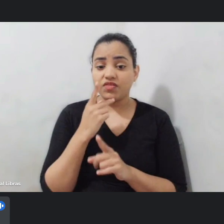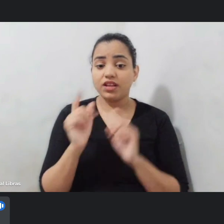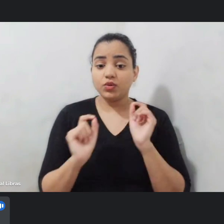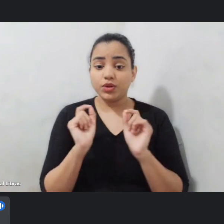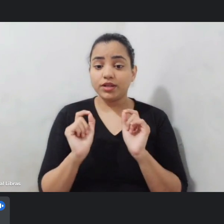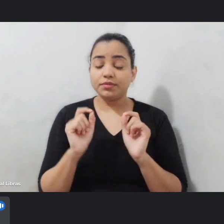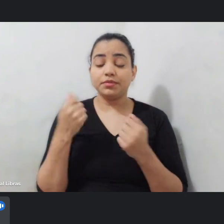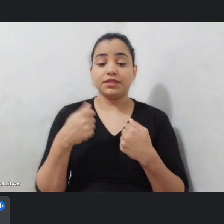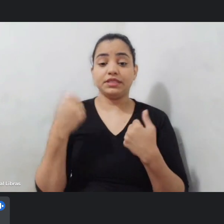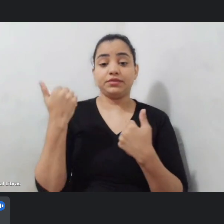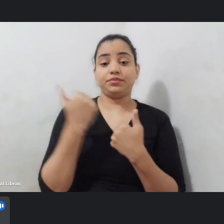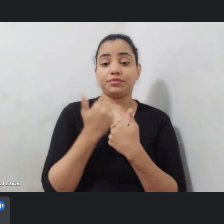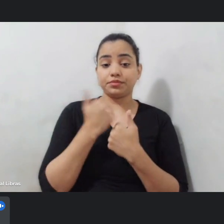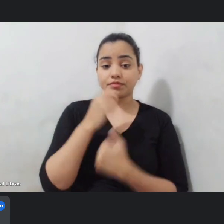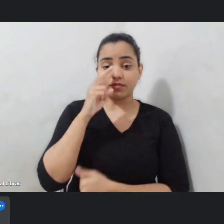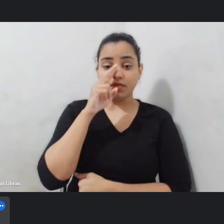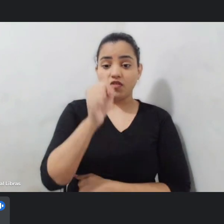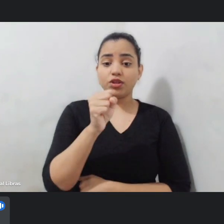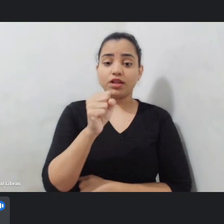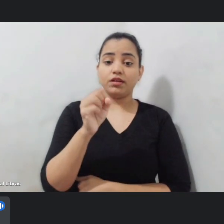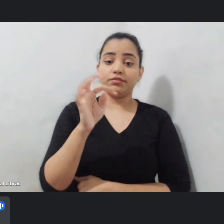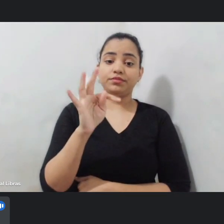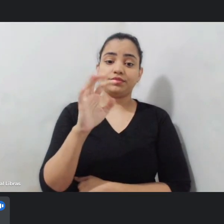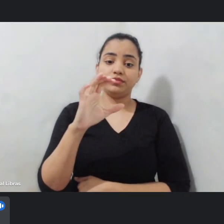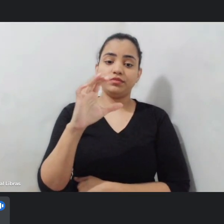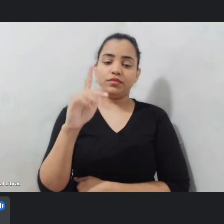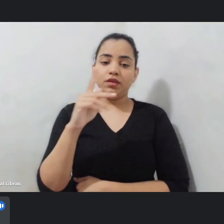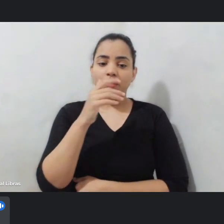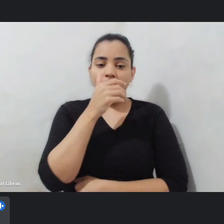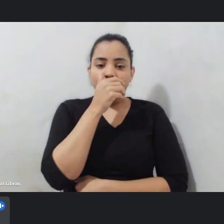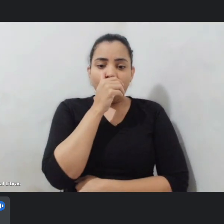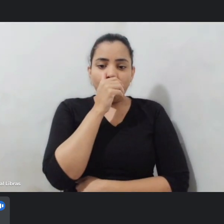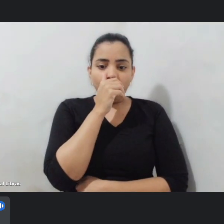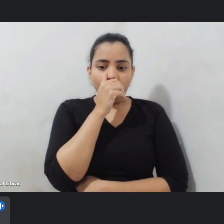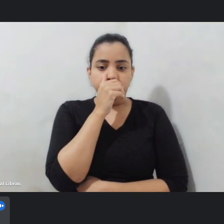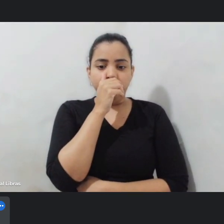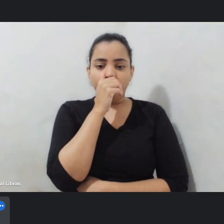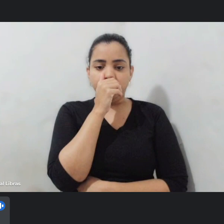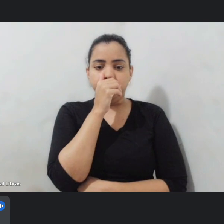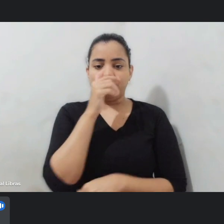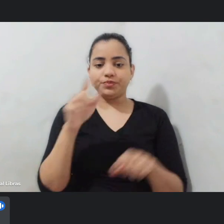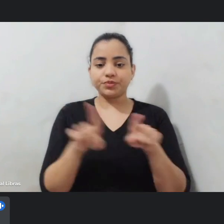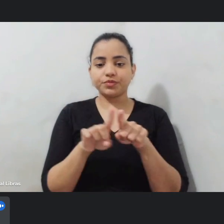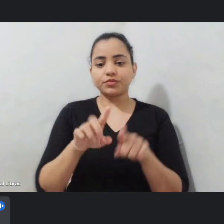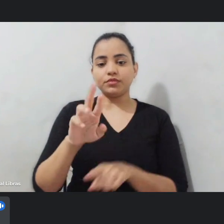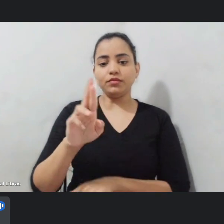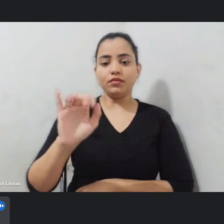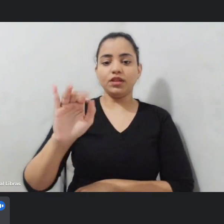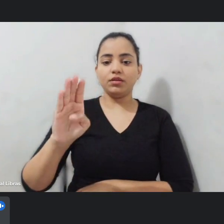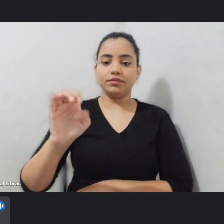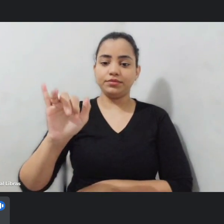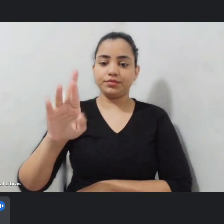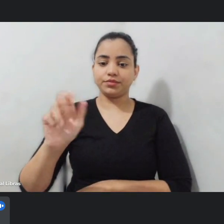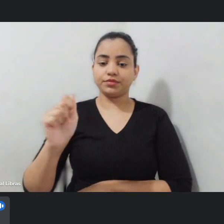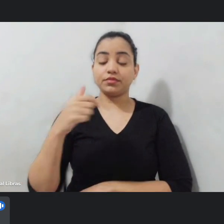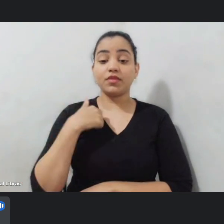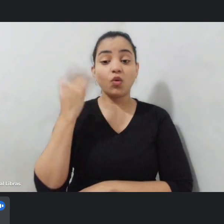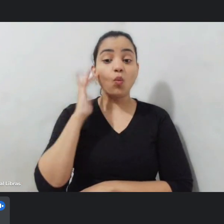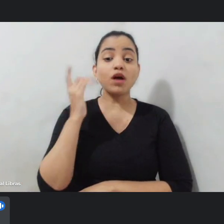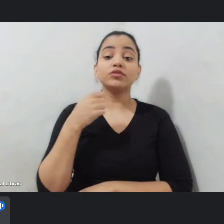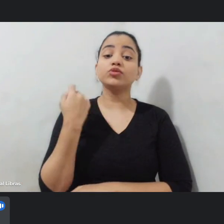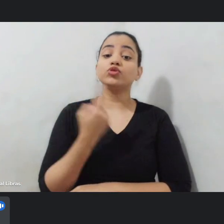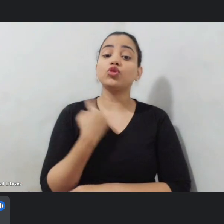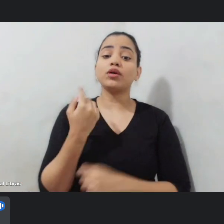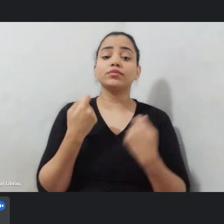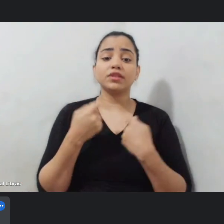e eu acho que nós temos que ir aonde o povo está então se tivermos que fazer uma sala